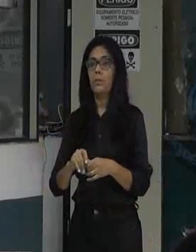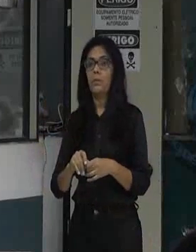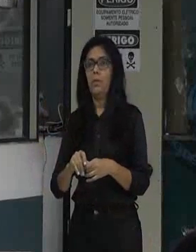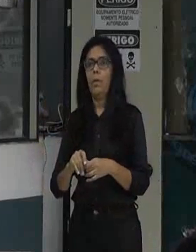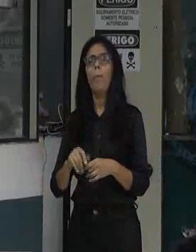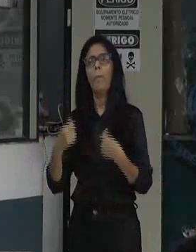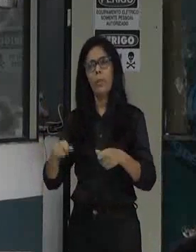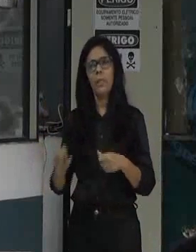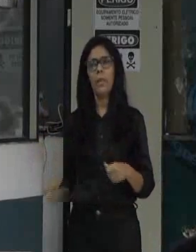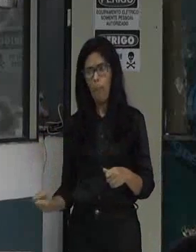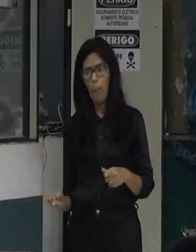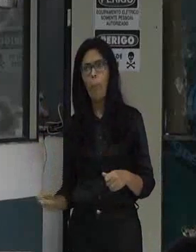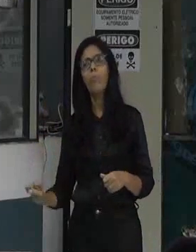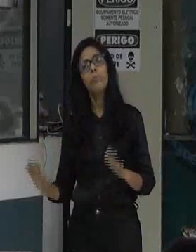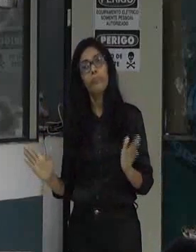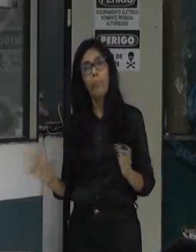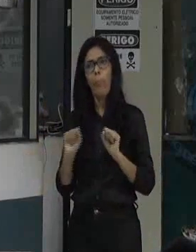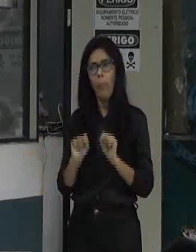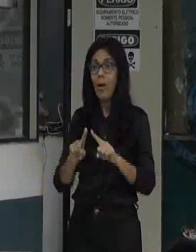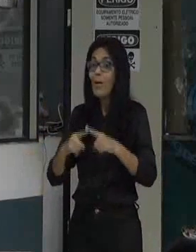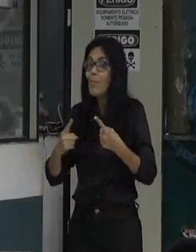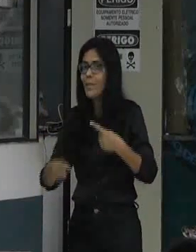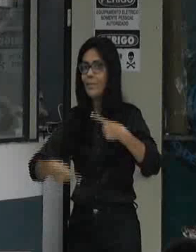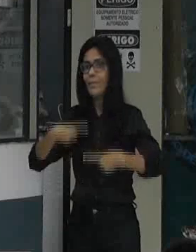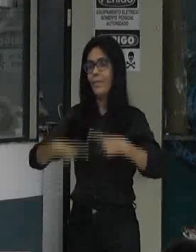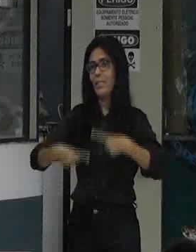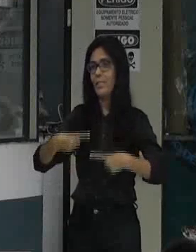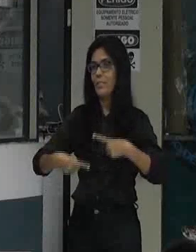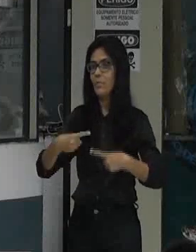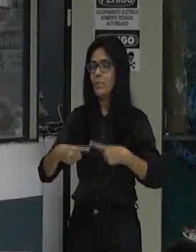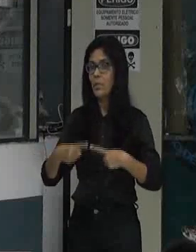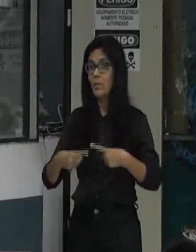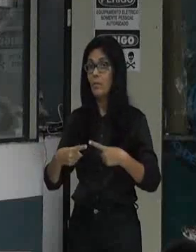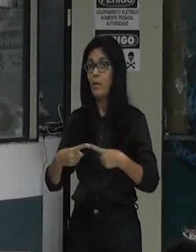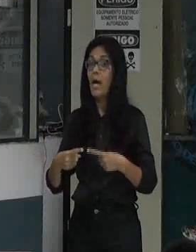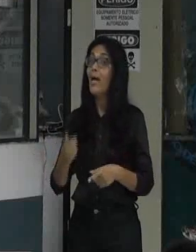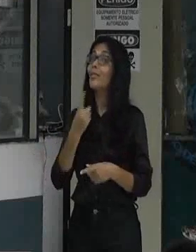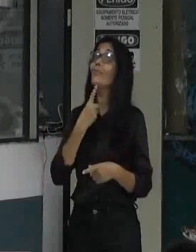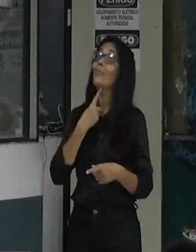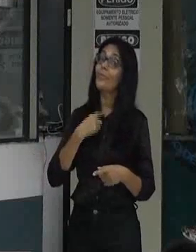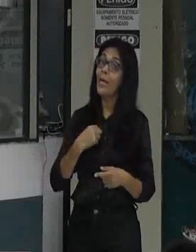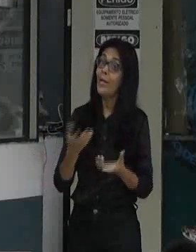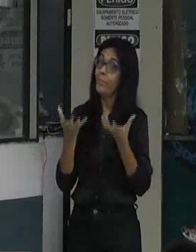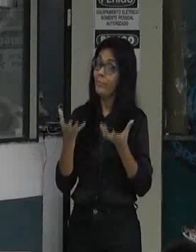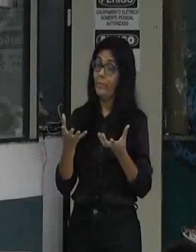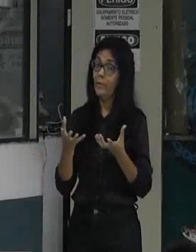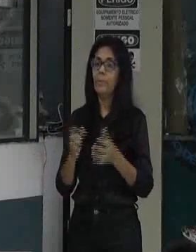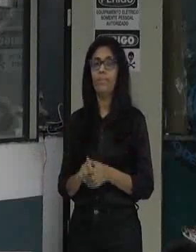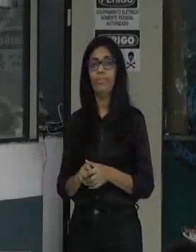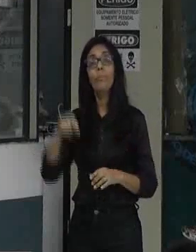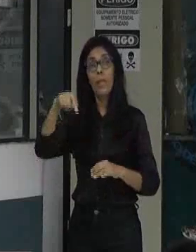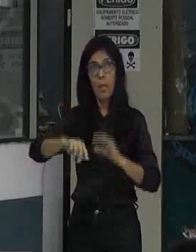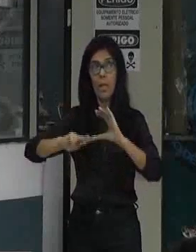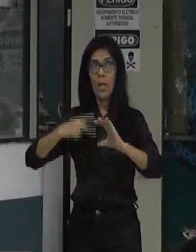desse jeito. Então o que a gente está discutindo aqui é uma questão clara de gerir. Bom, nós temos 19 vereadores